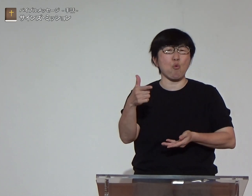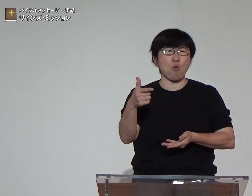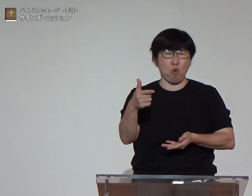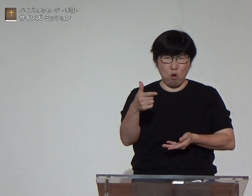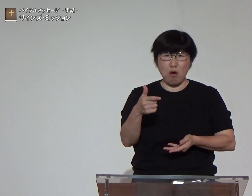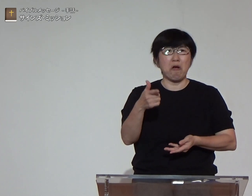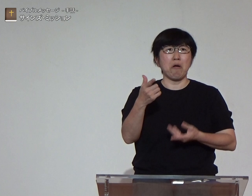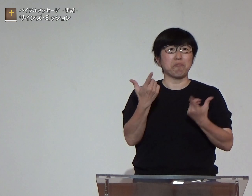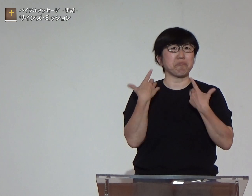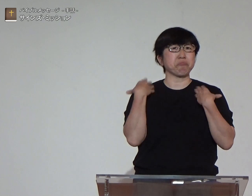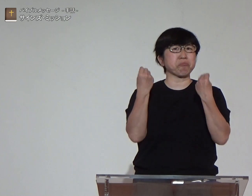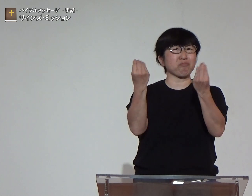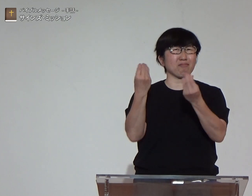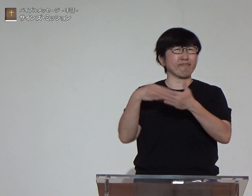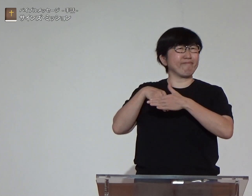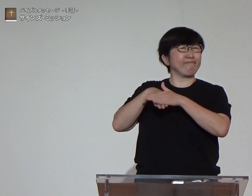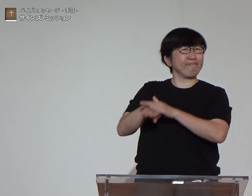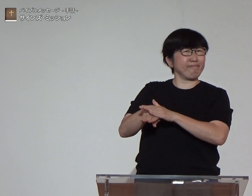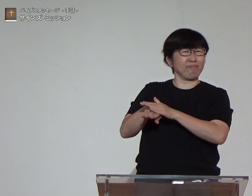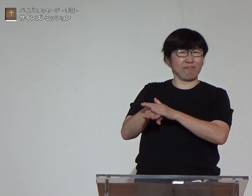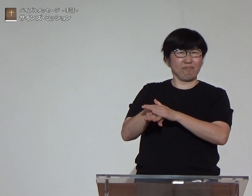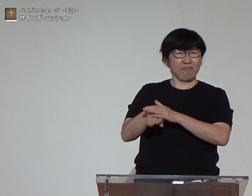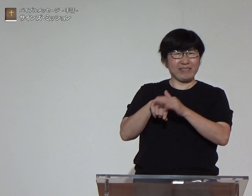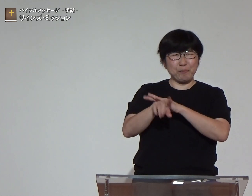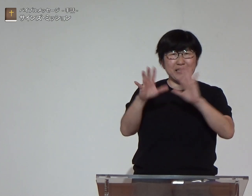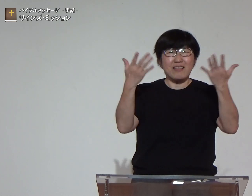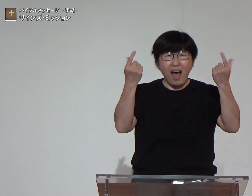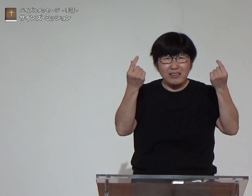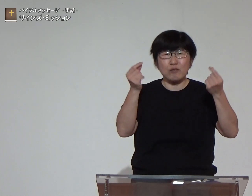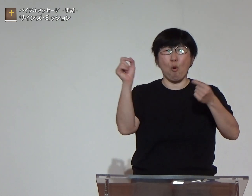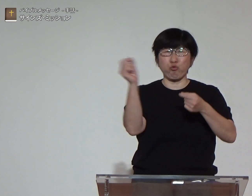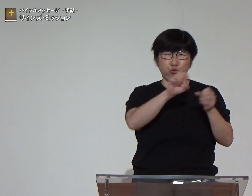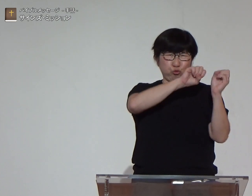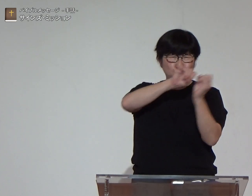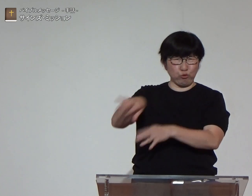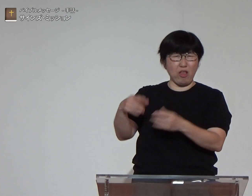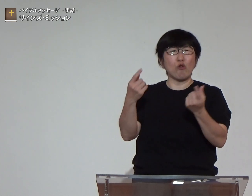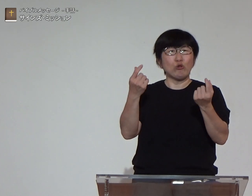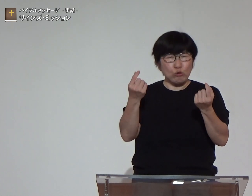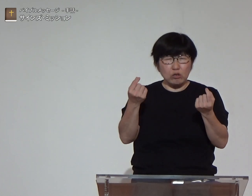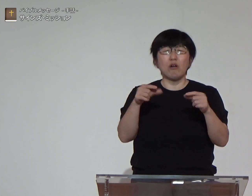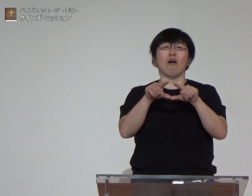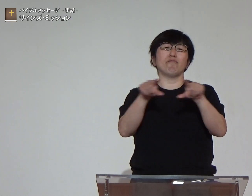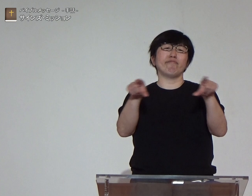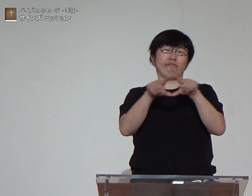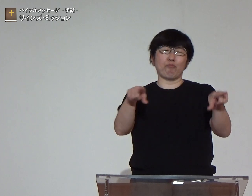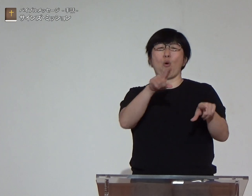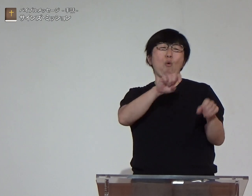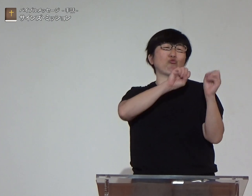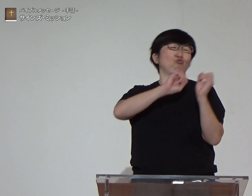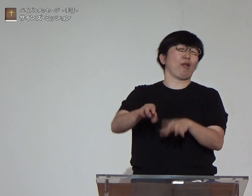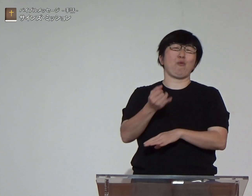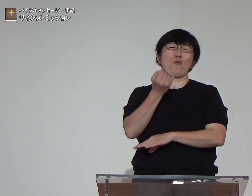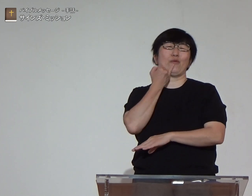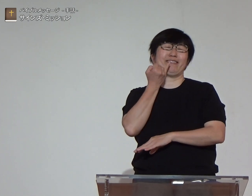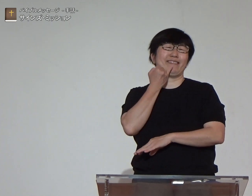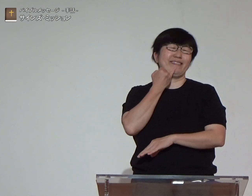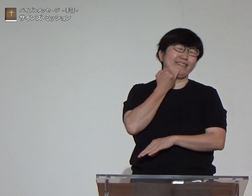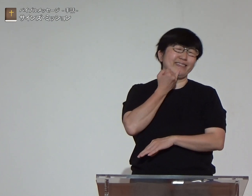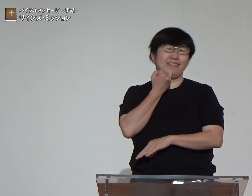皆さんも使えなくなったものはそのまま保管せず意味がないと捨てますよね当然です